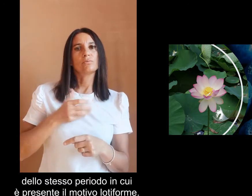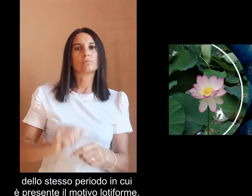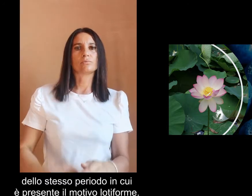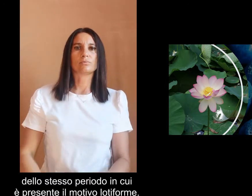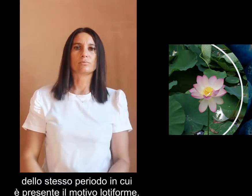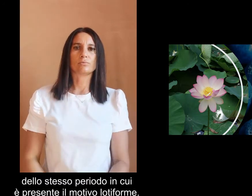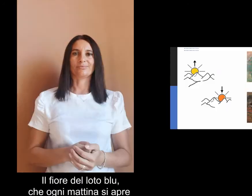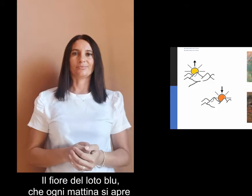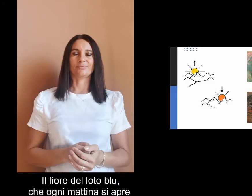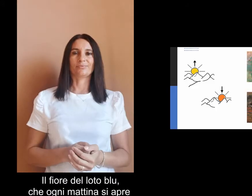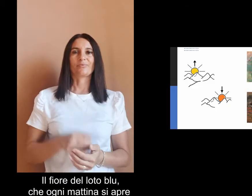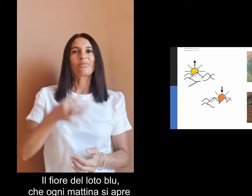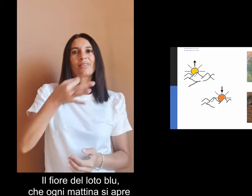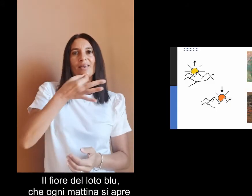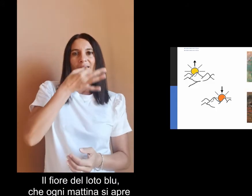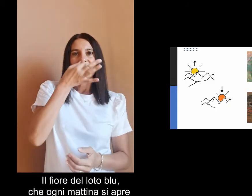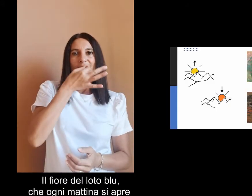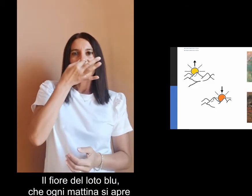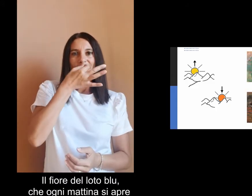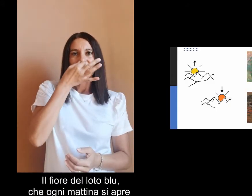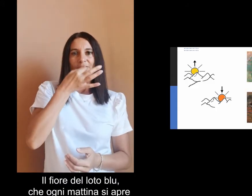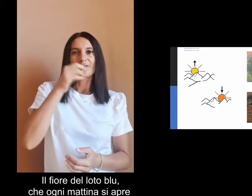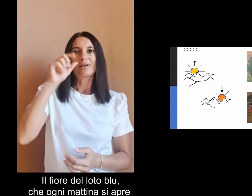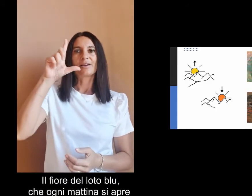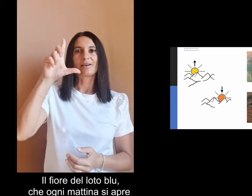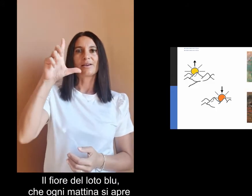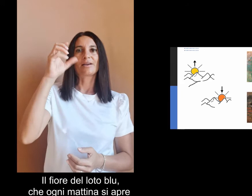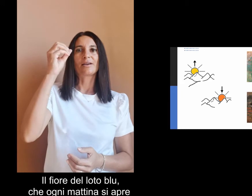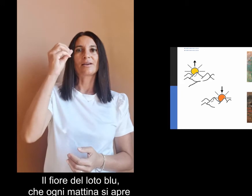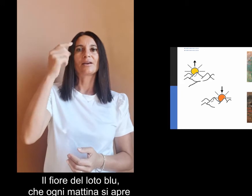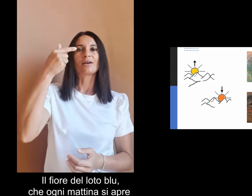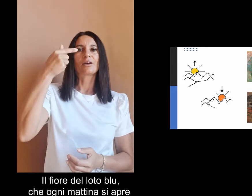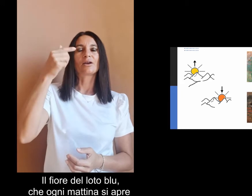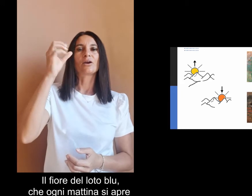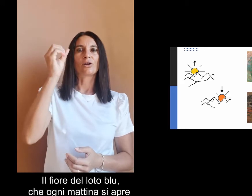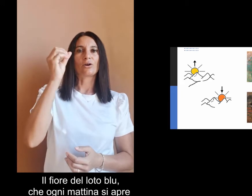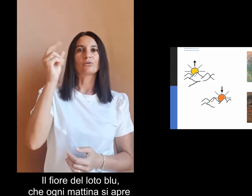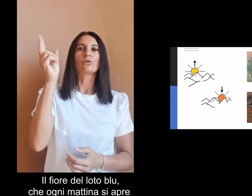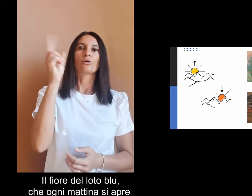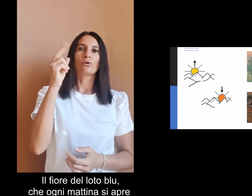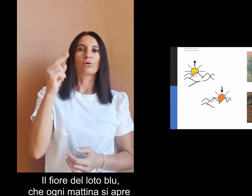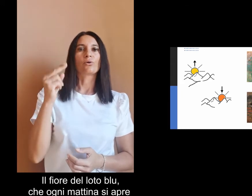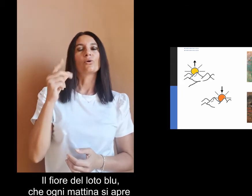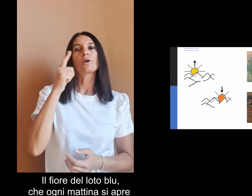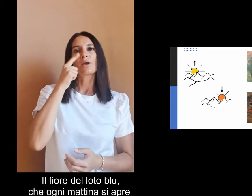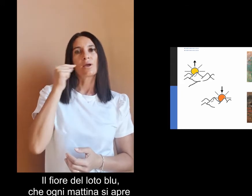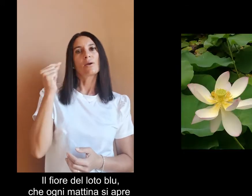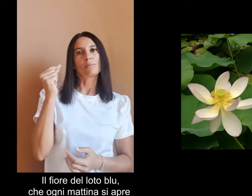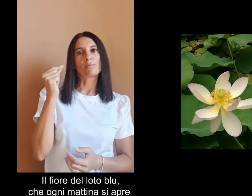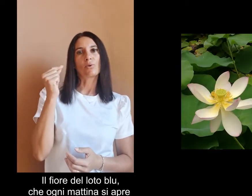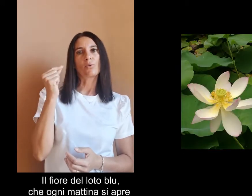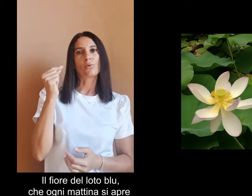lotiforme il fiore del loto blu